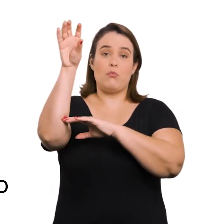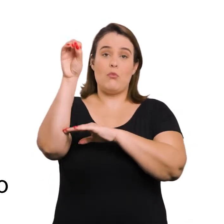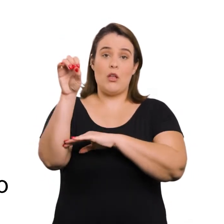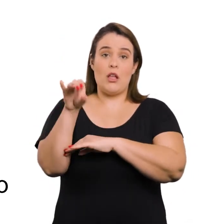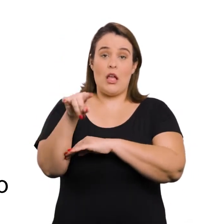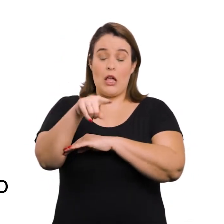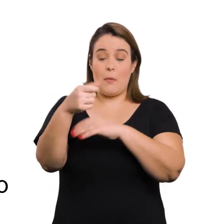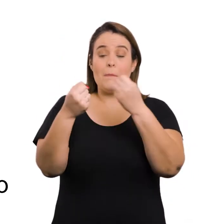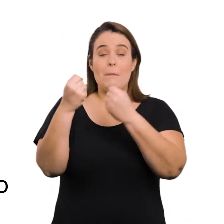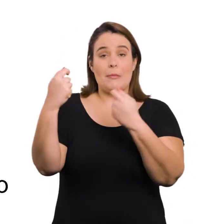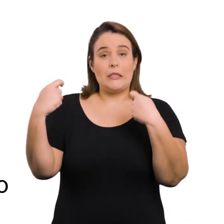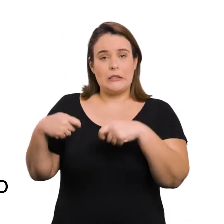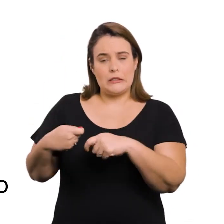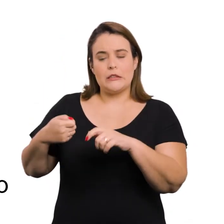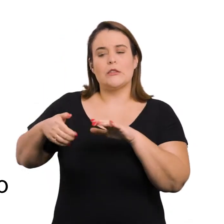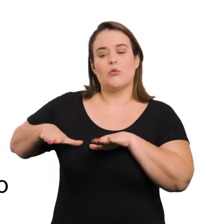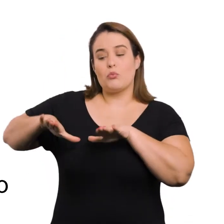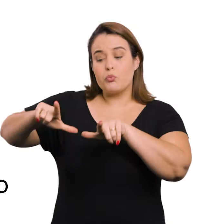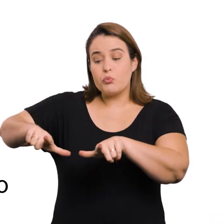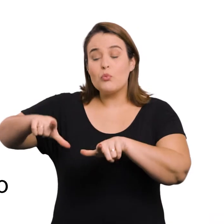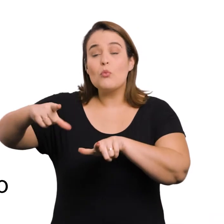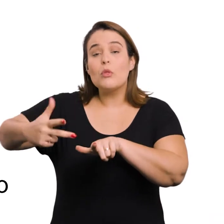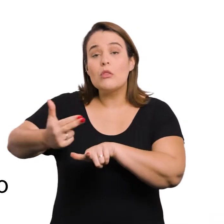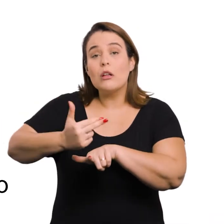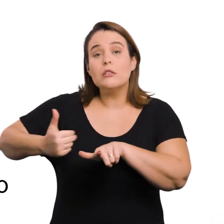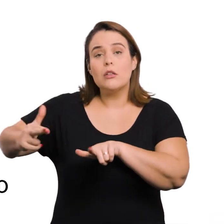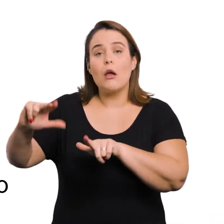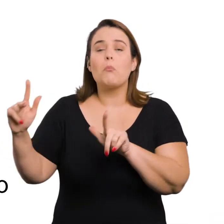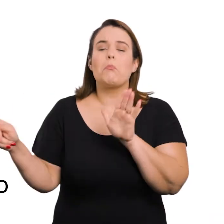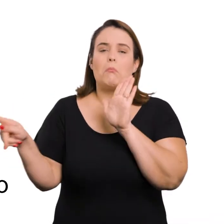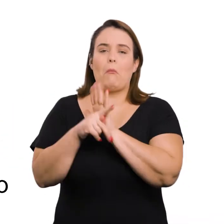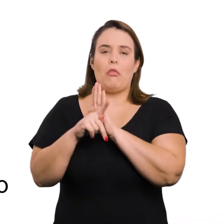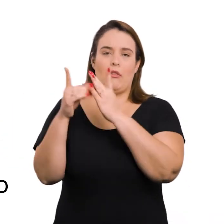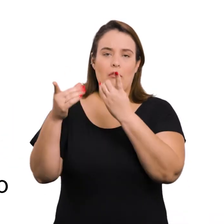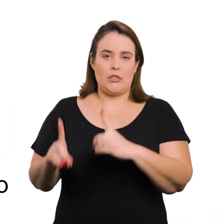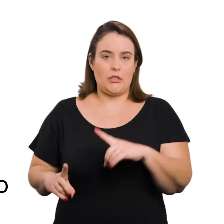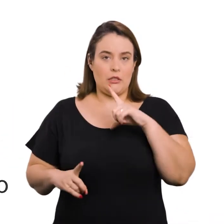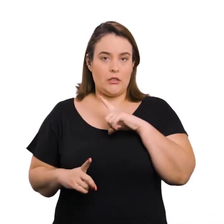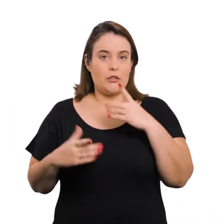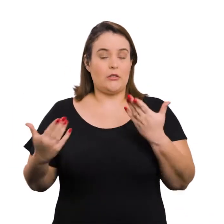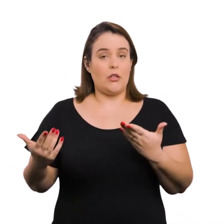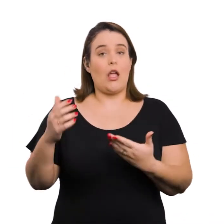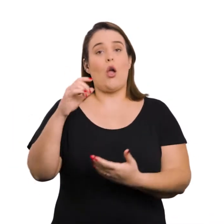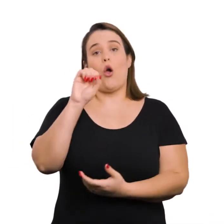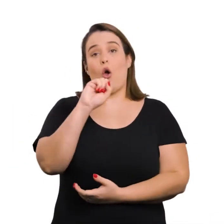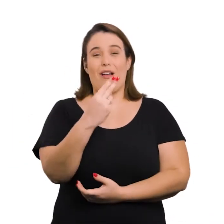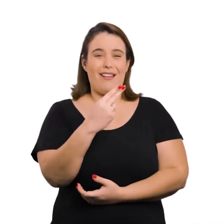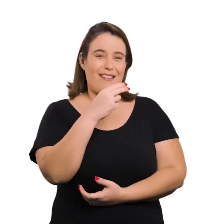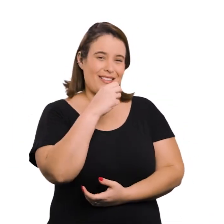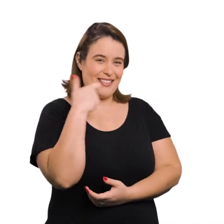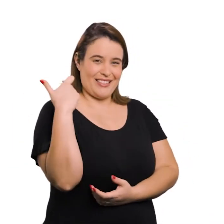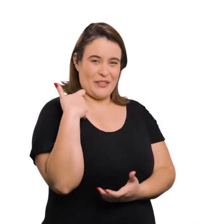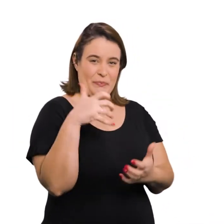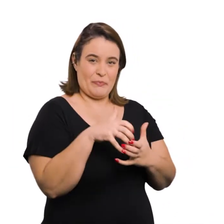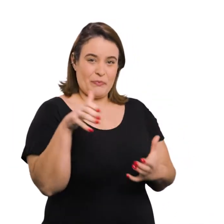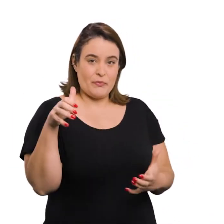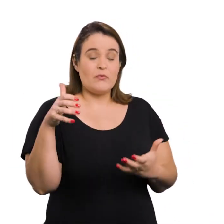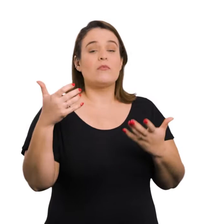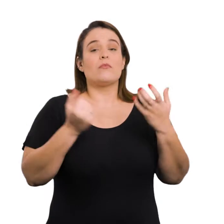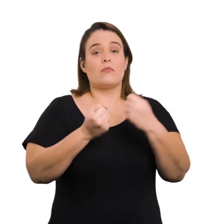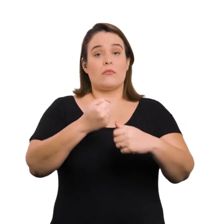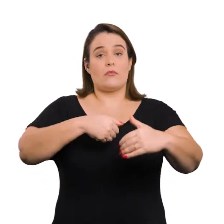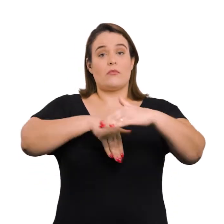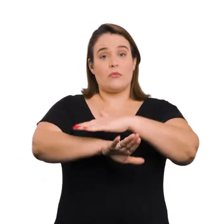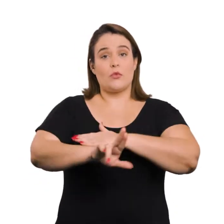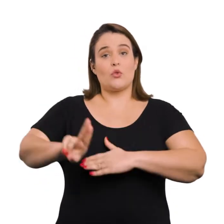trânsito nas vagas reservadas às pessoas com deficiência, com comprometimento de mobilidade ou idosos, em vias e